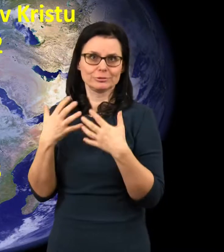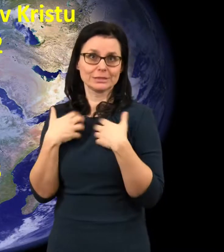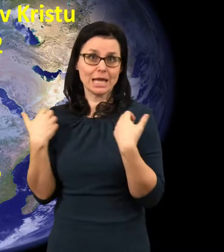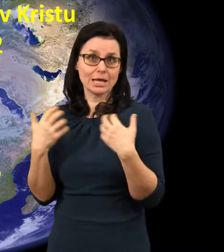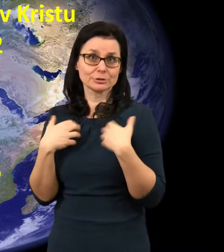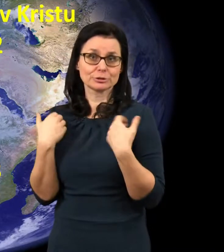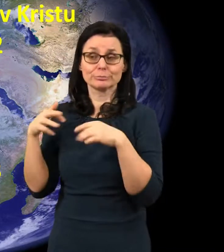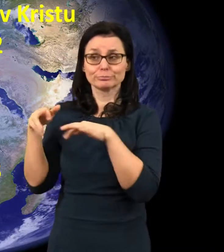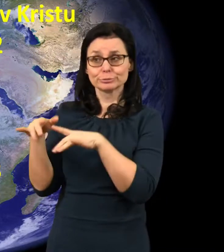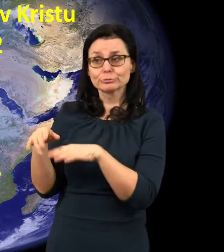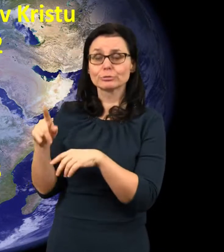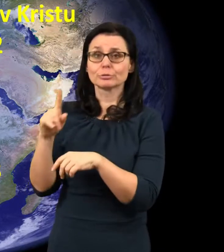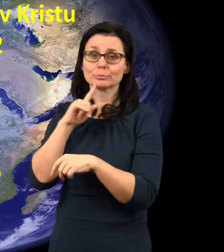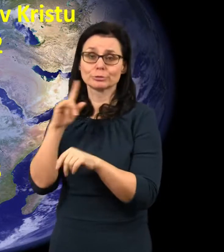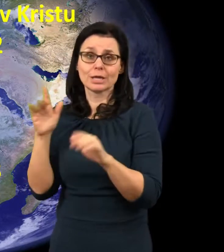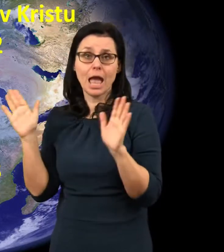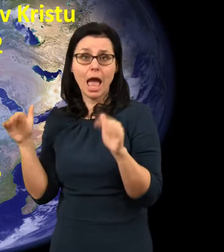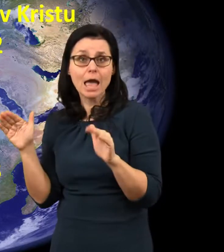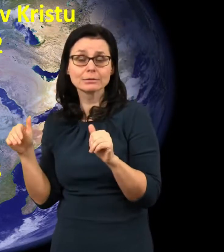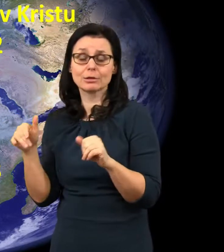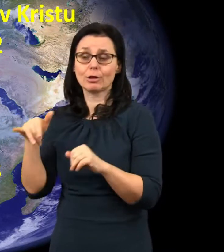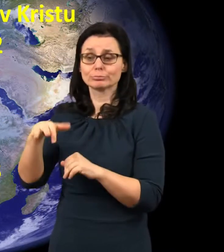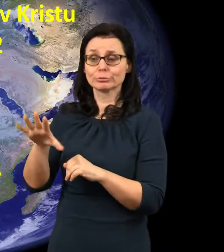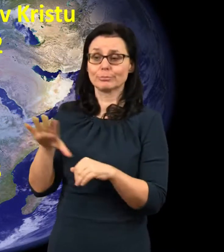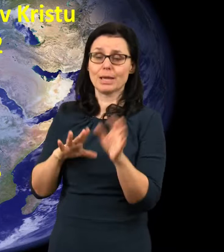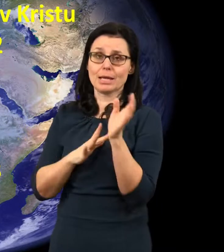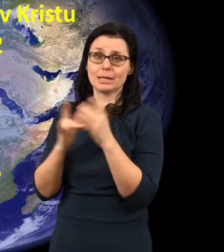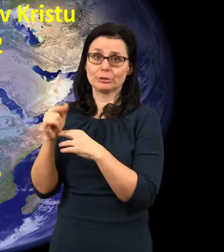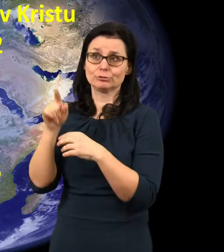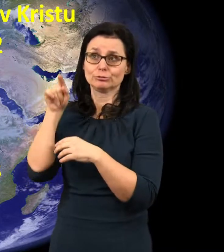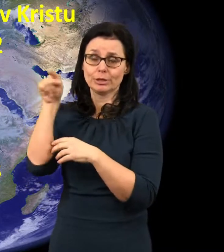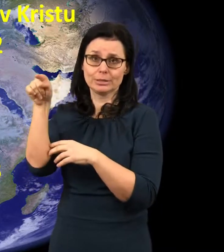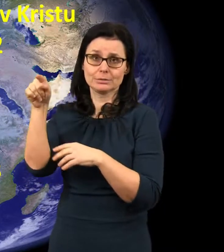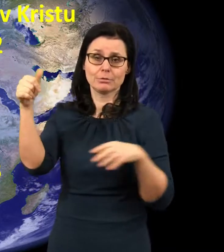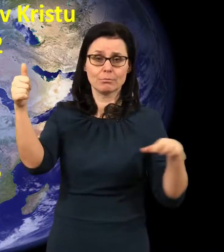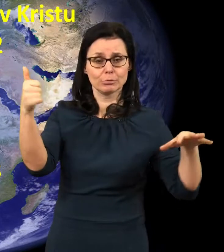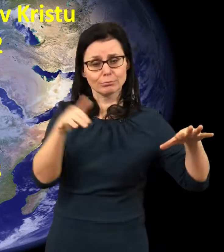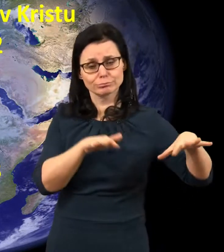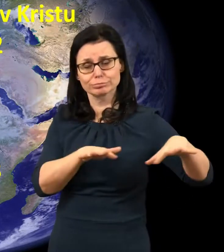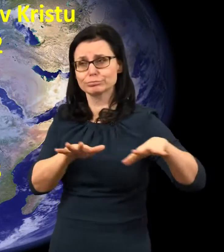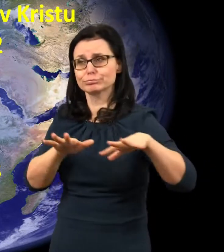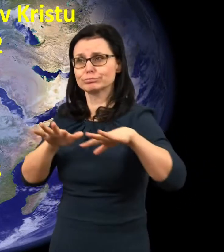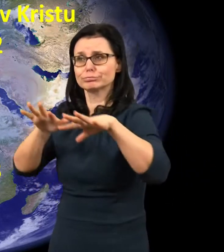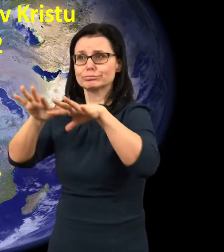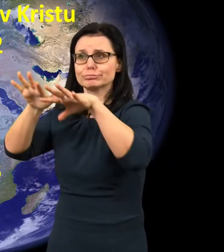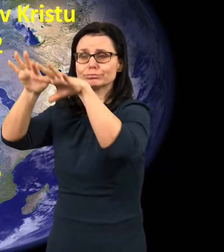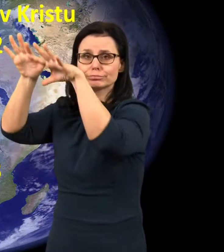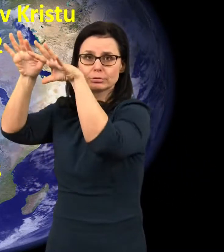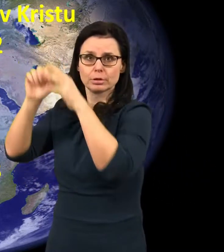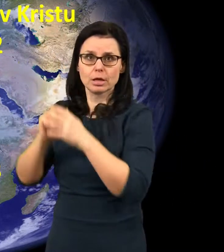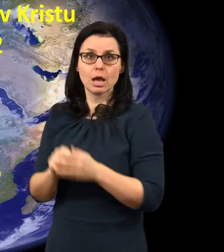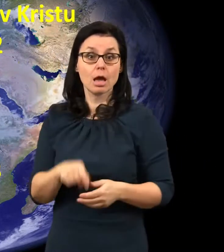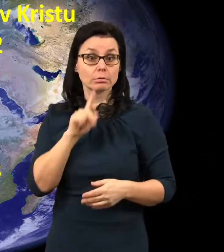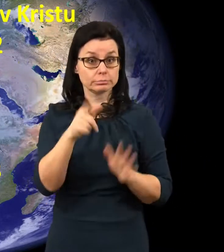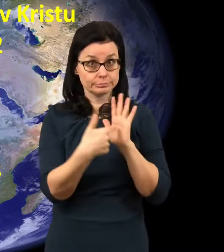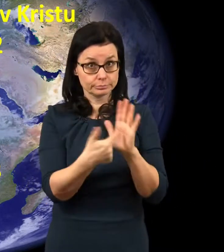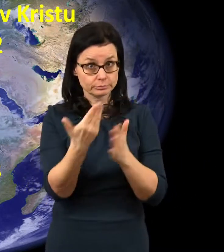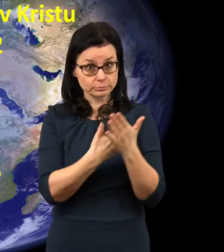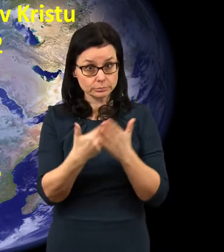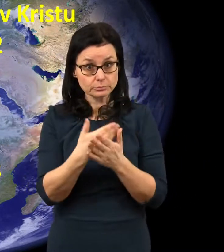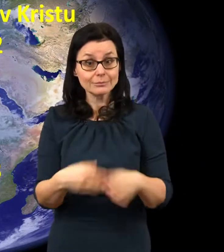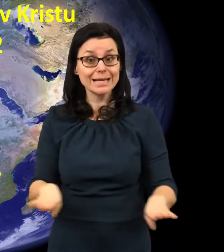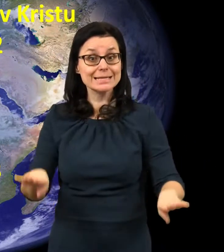přítomnosti božích andělů a v přítomnosti Pána Ježíše. A jak toto schéma ukazuje smrt